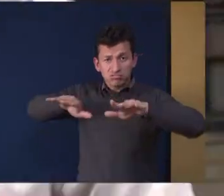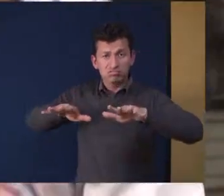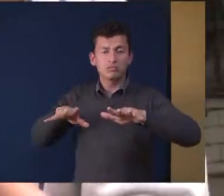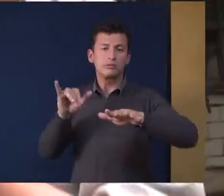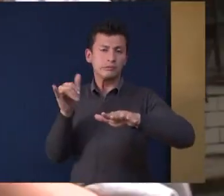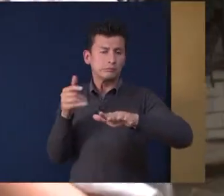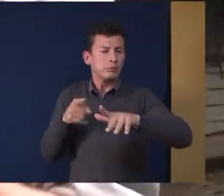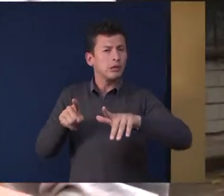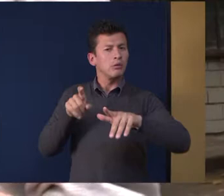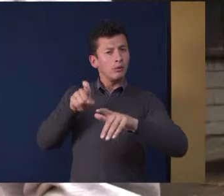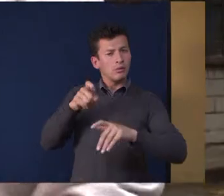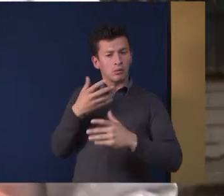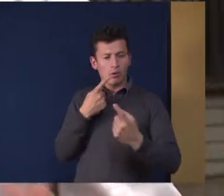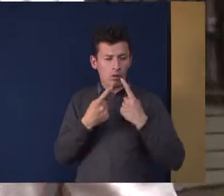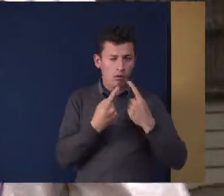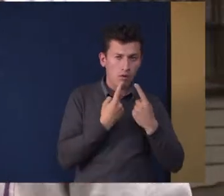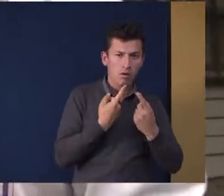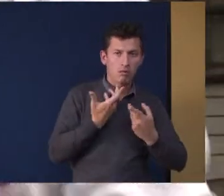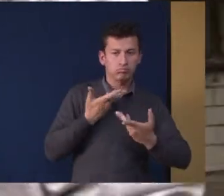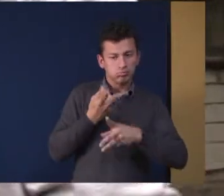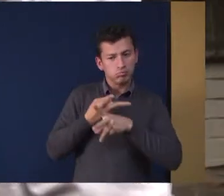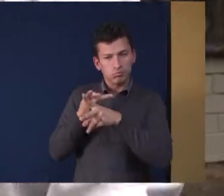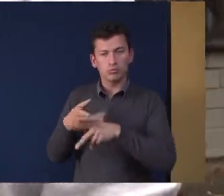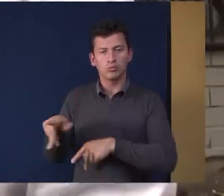nos ponemos la 10 nosotros por la UPN, ¿quién se la va a poner?